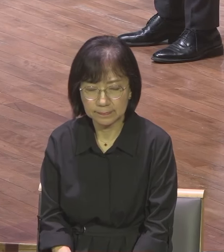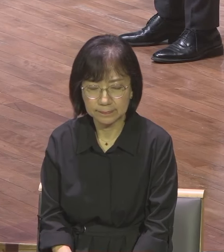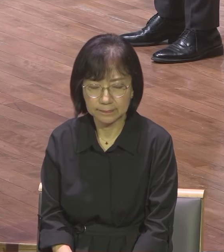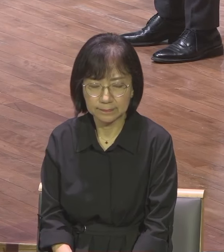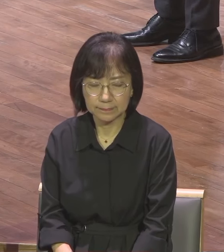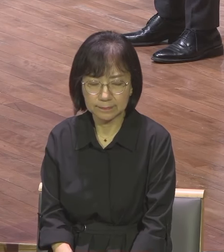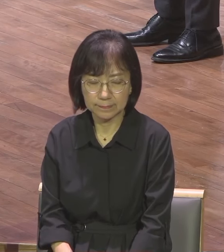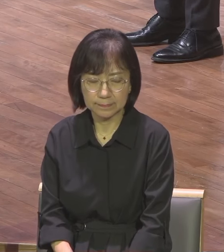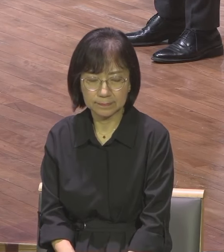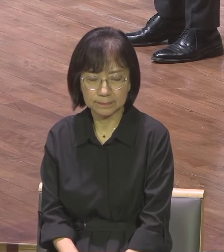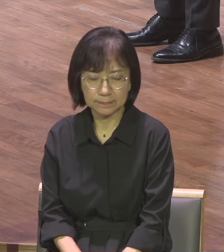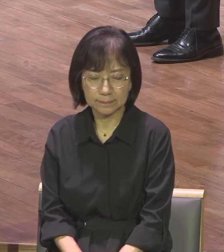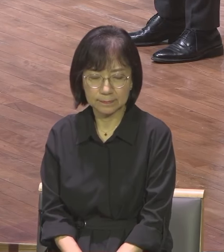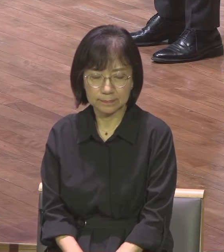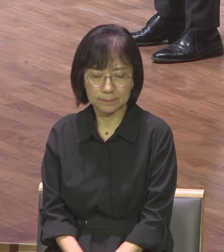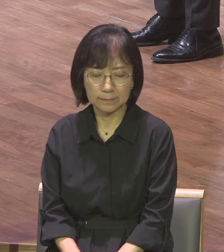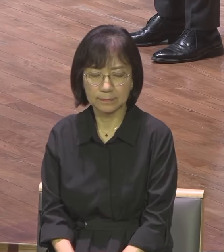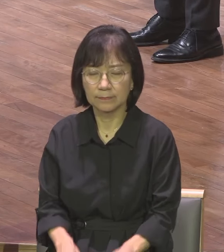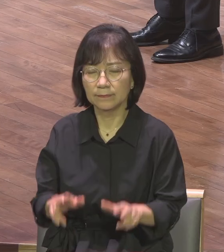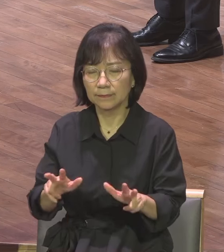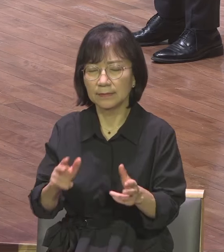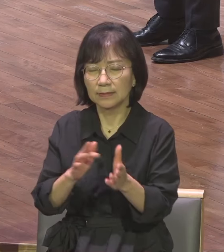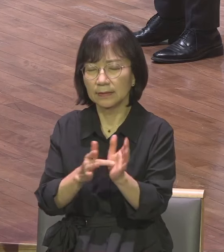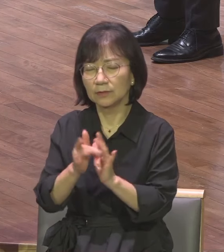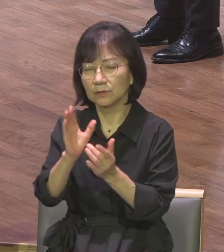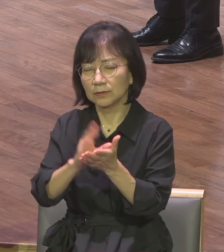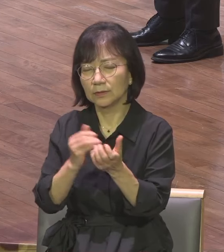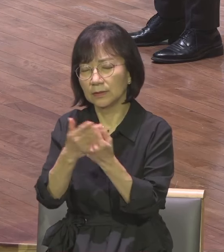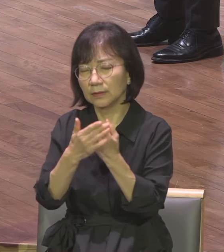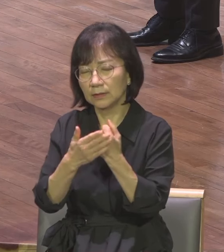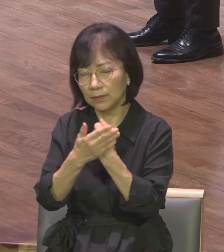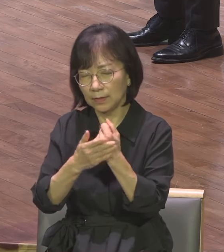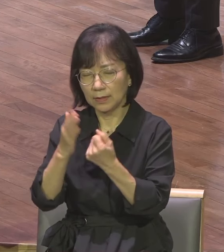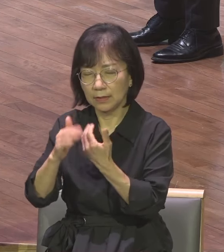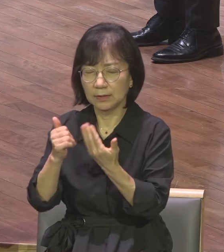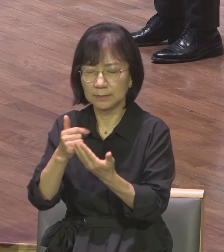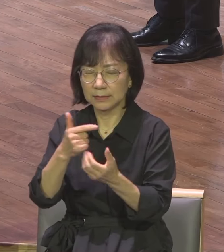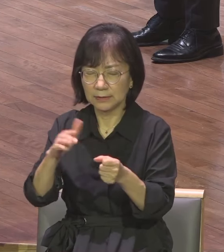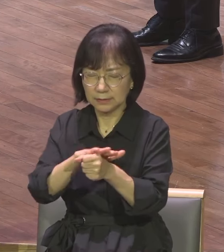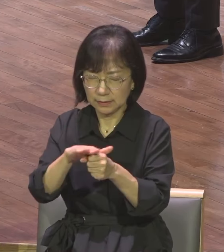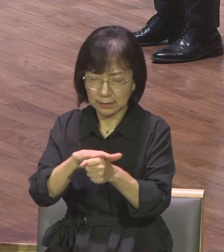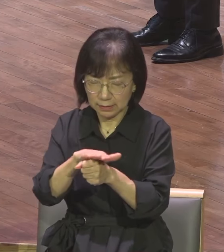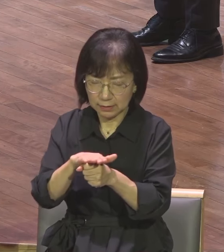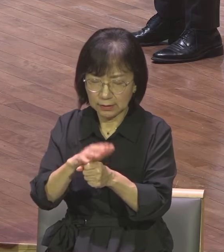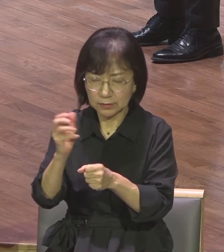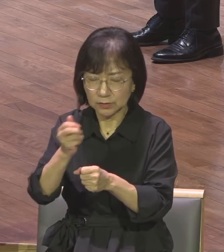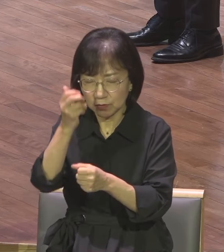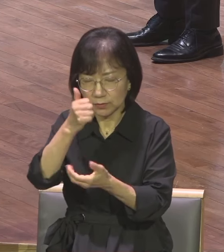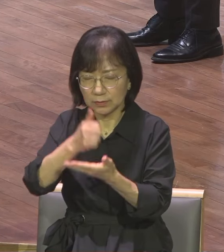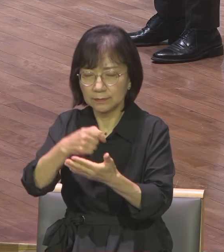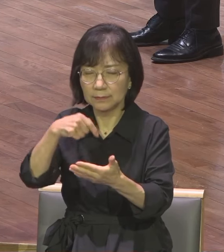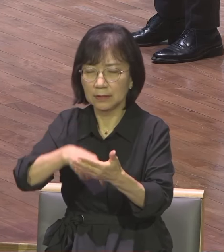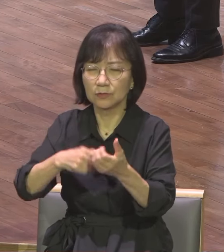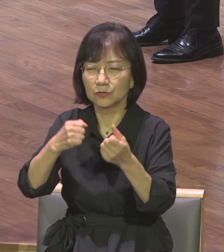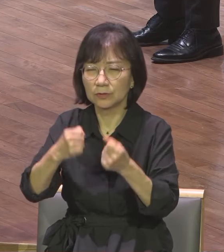세금은 우리 주 예수 그리스도의 은혜와 하나님의 극진한 사랑과 성령의 뇌중교통 역사하심이 발과